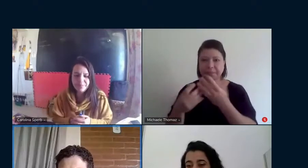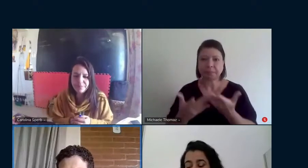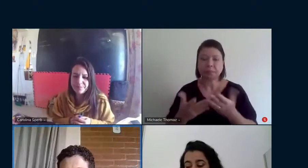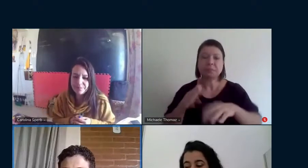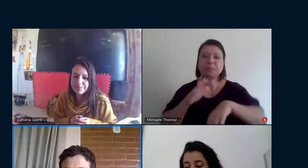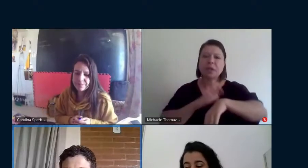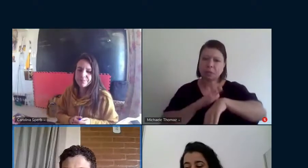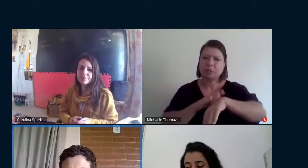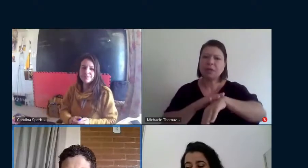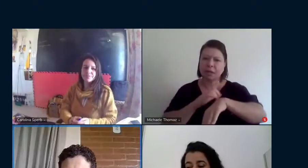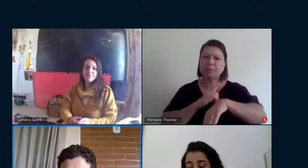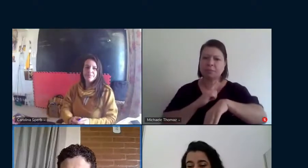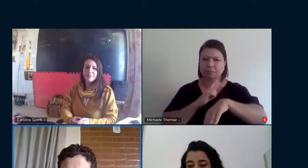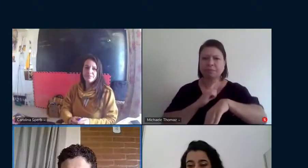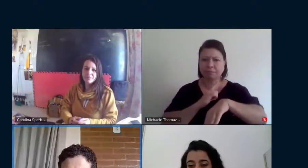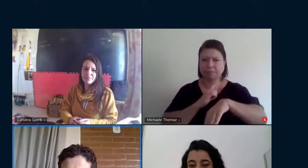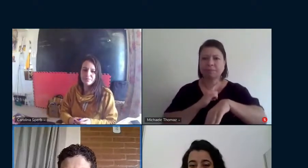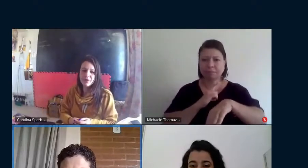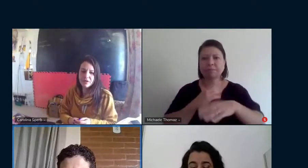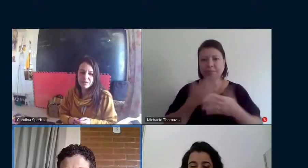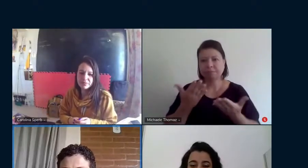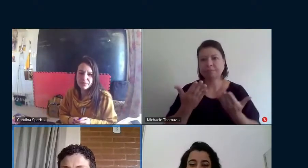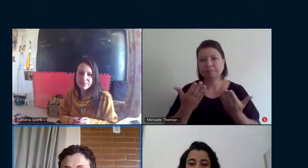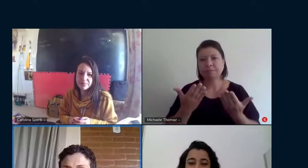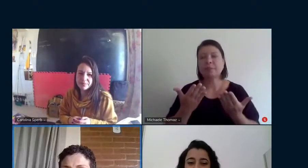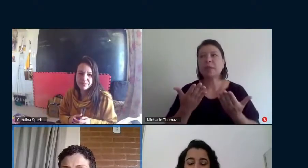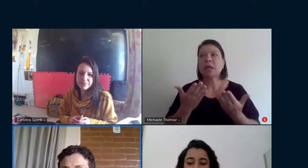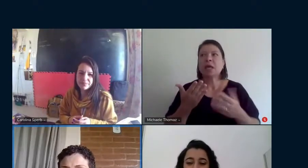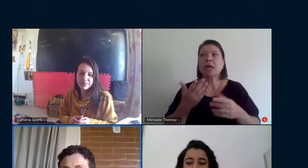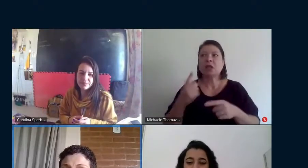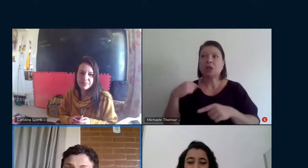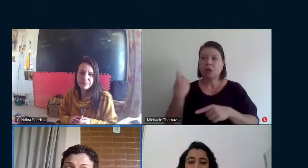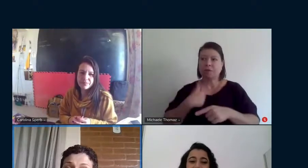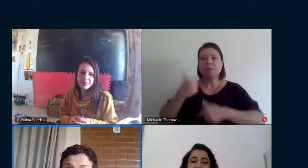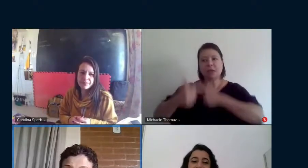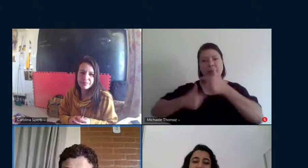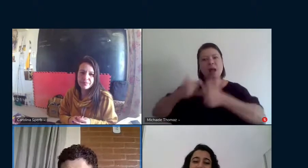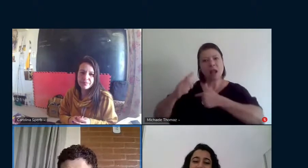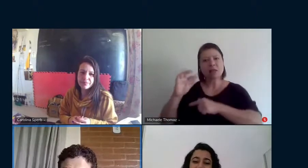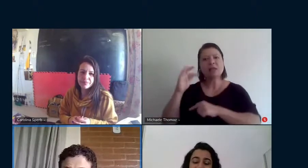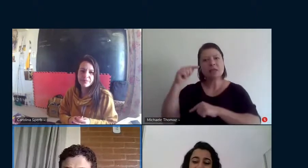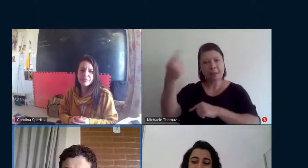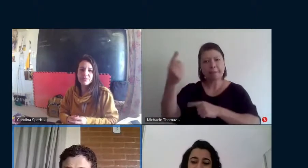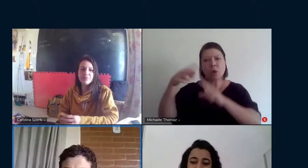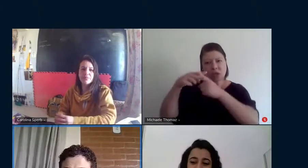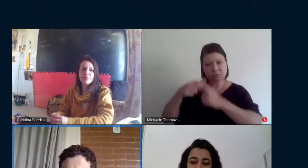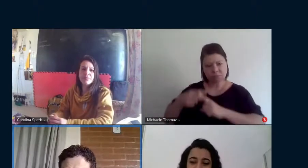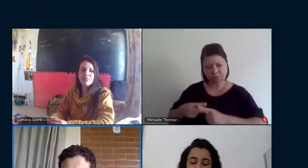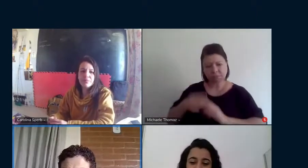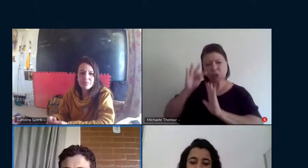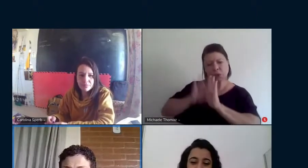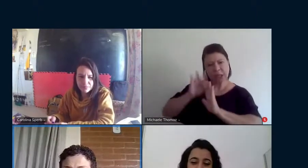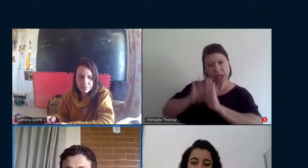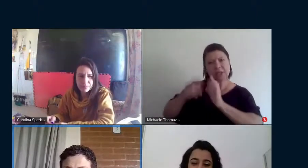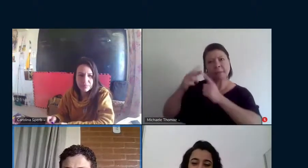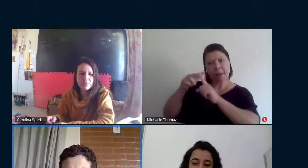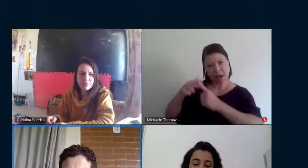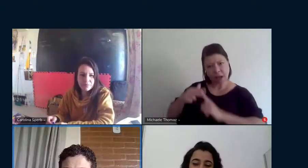para poder fazer essas inserções no texto, né, e vamos ver o que é possível que a gente consegue fazer no tempo que